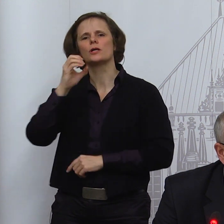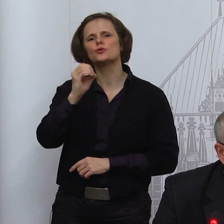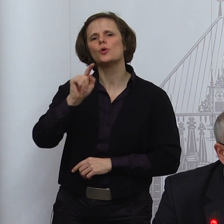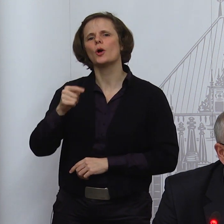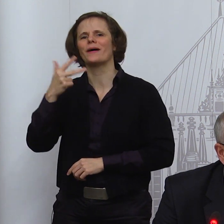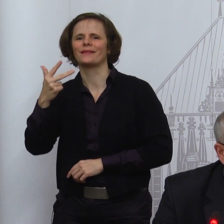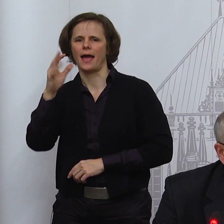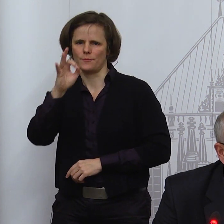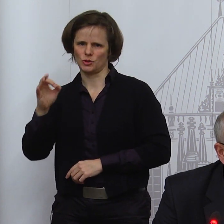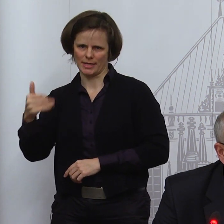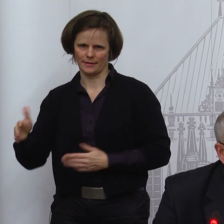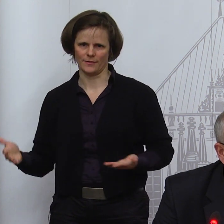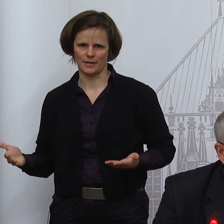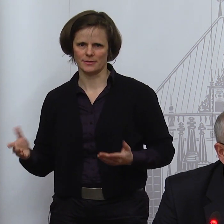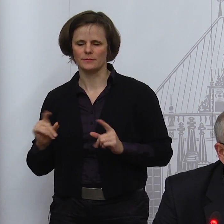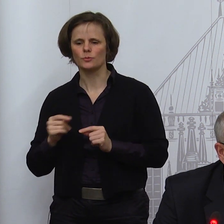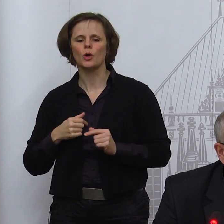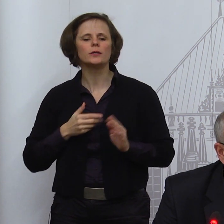Das wäre also jeder 350.